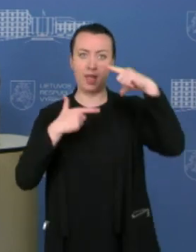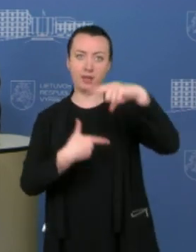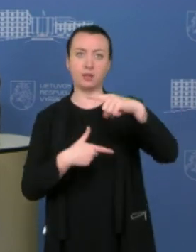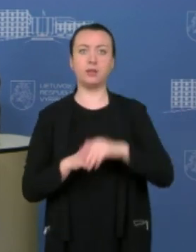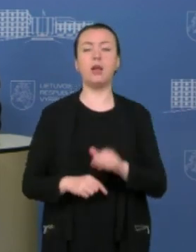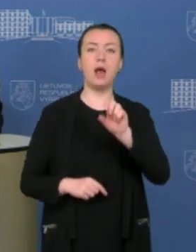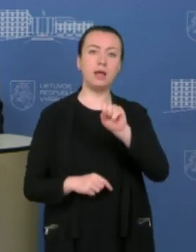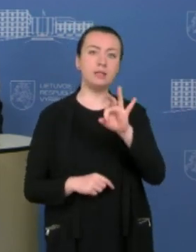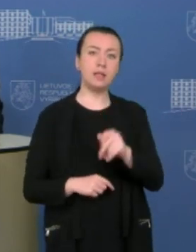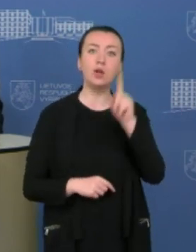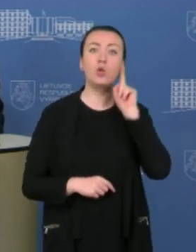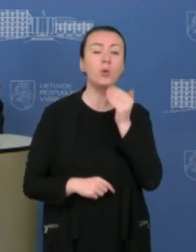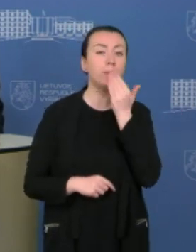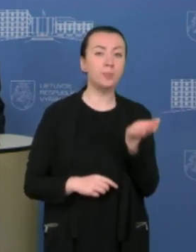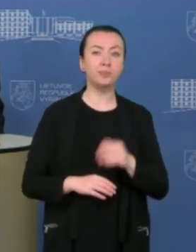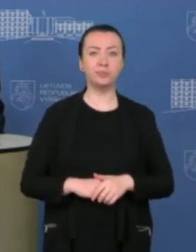TV, Aiste Valiauskaitė.